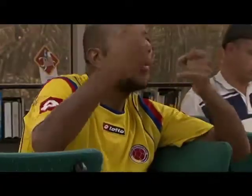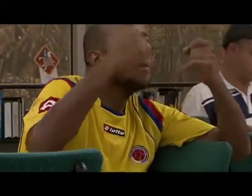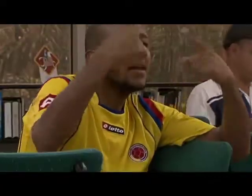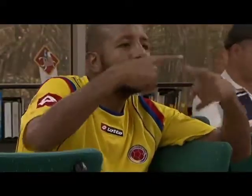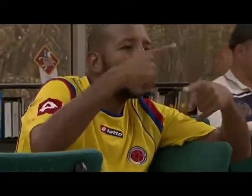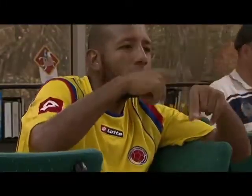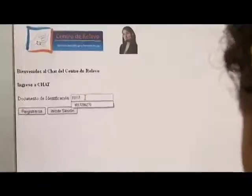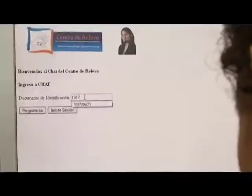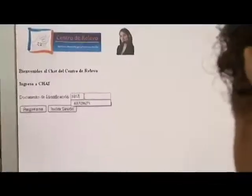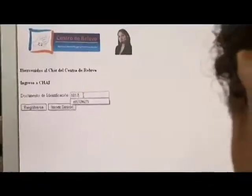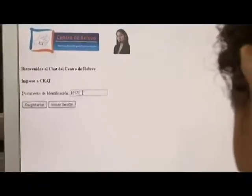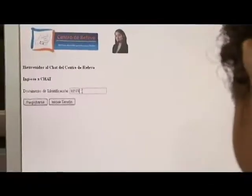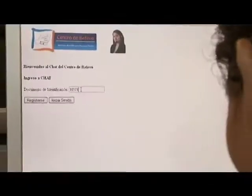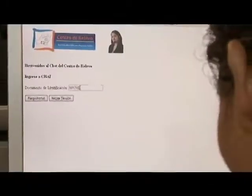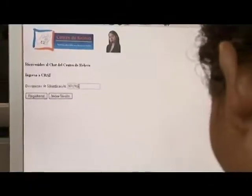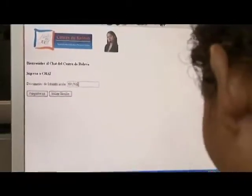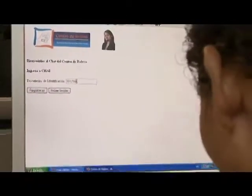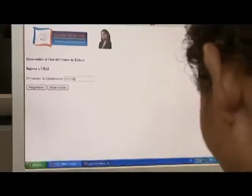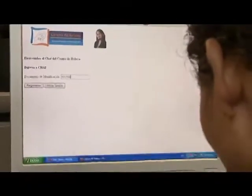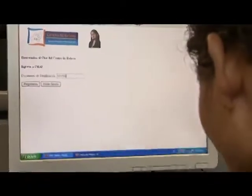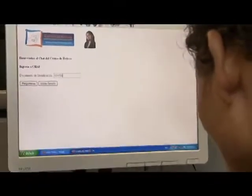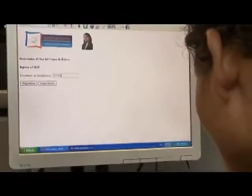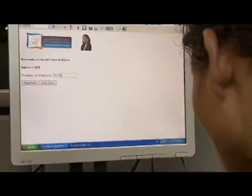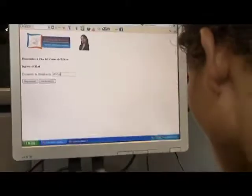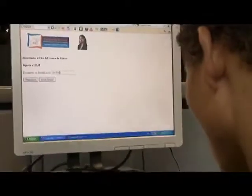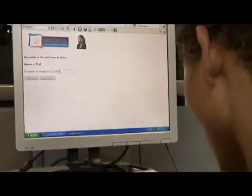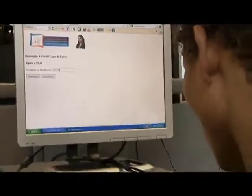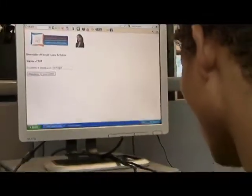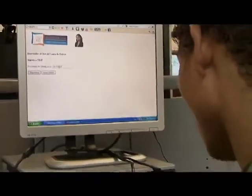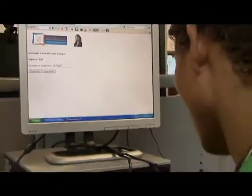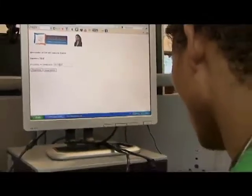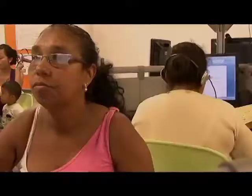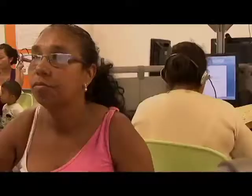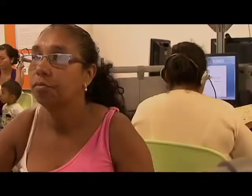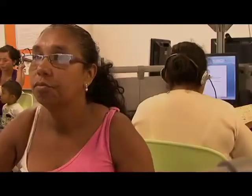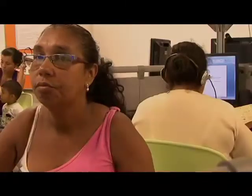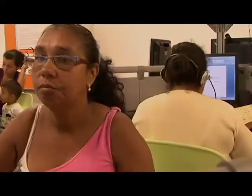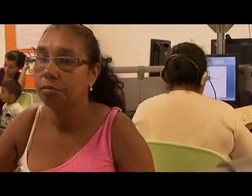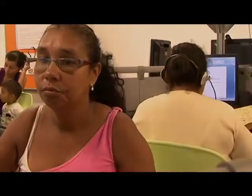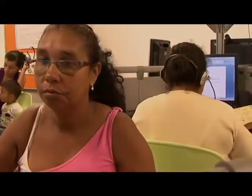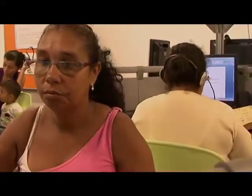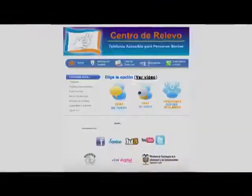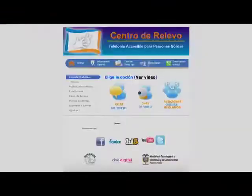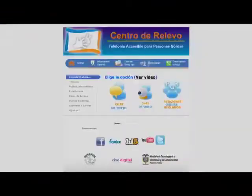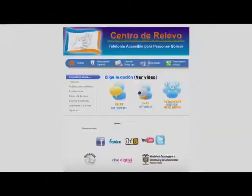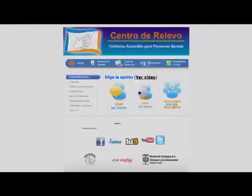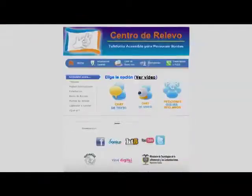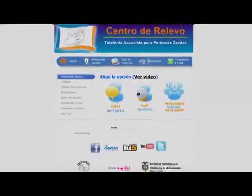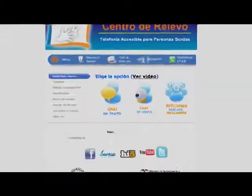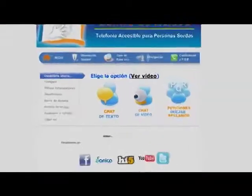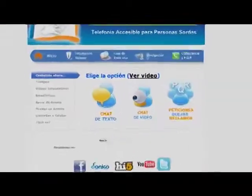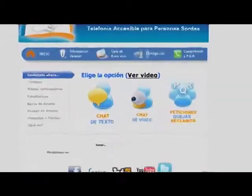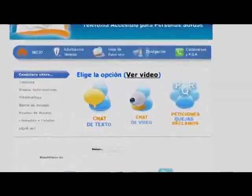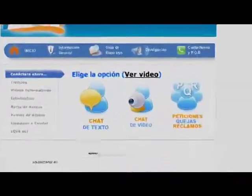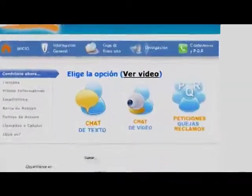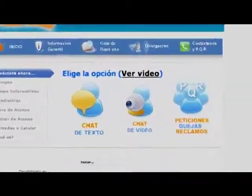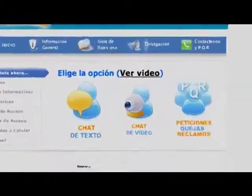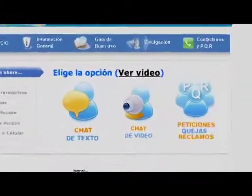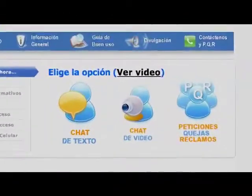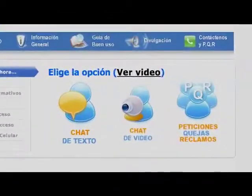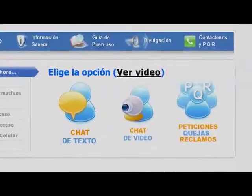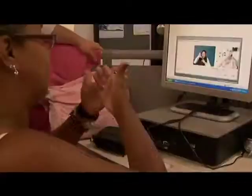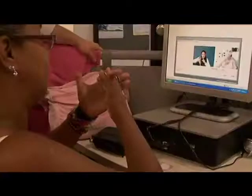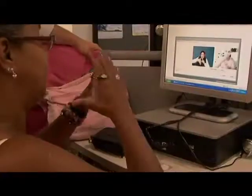familiar o con un amigo. Para hacer una llamada telefónica, los usuarios contactan por Internet al Centro a través de un chat de texto